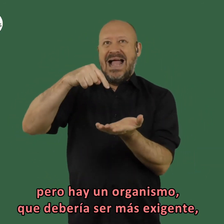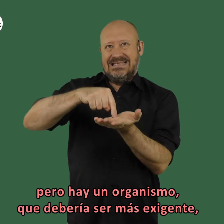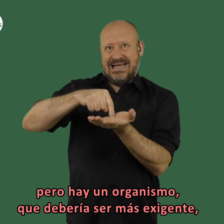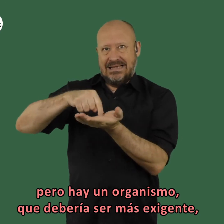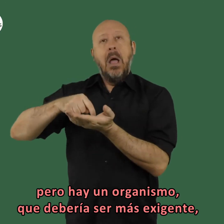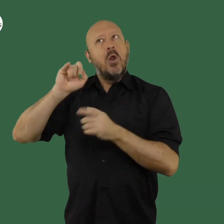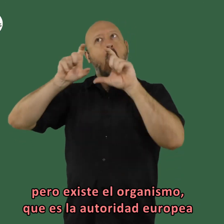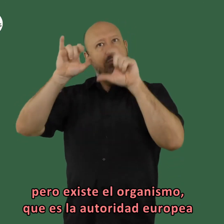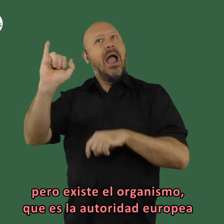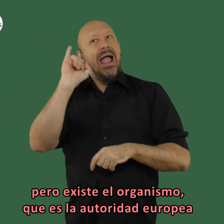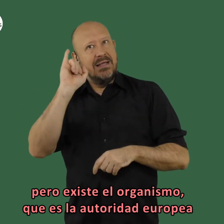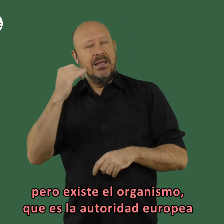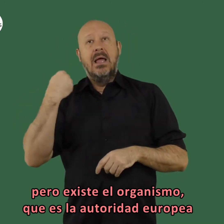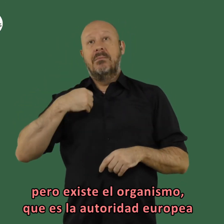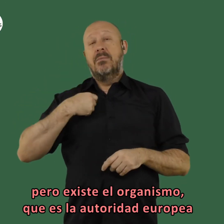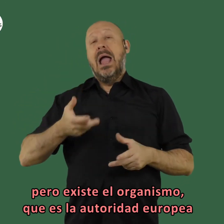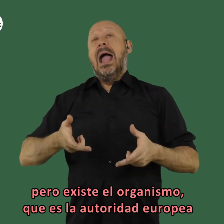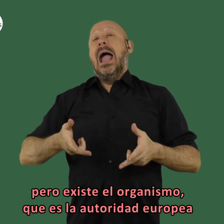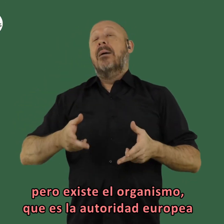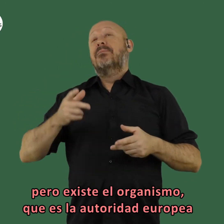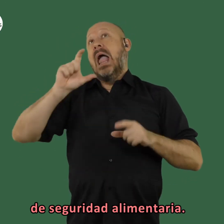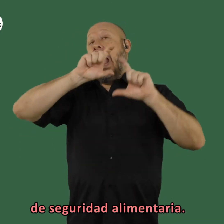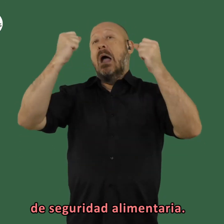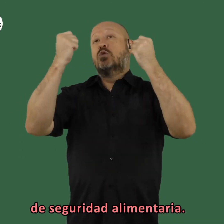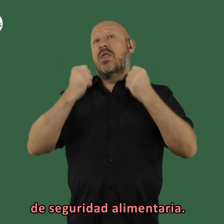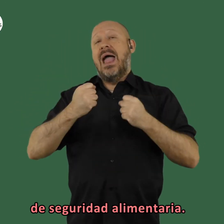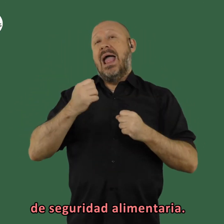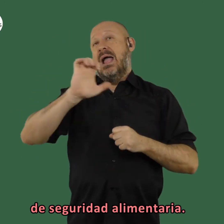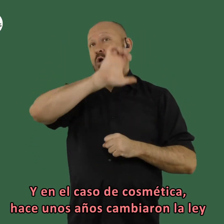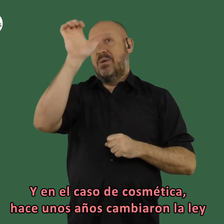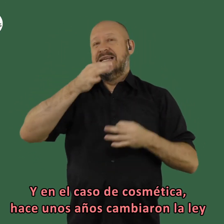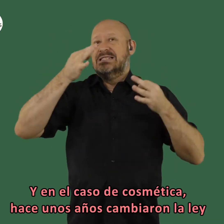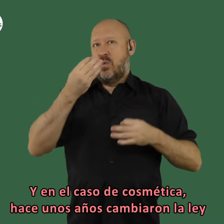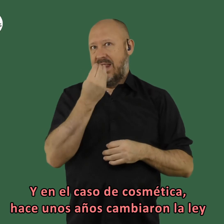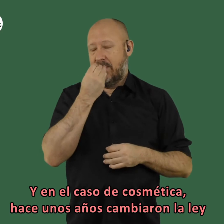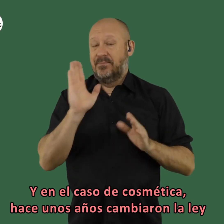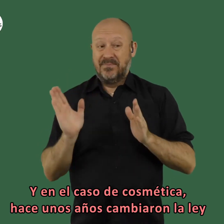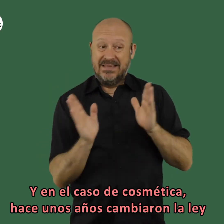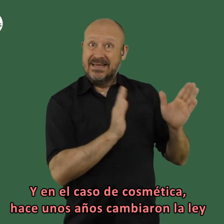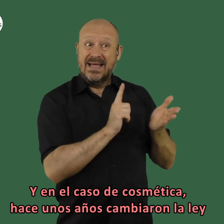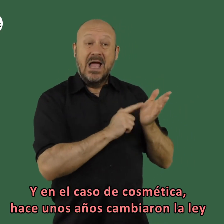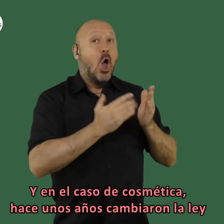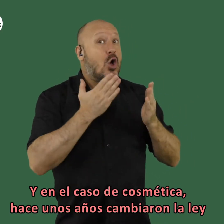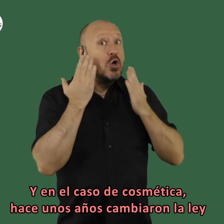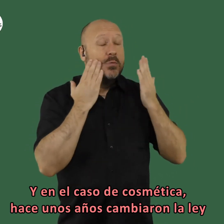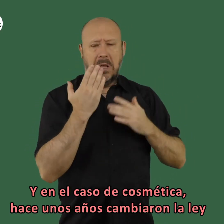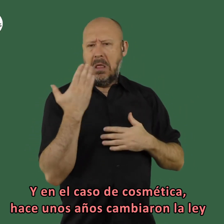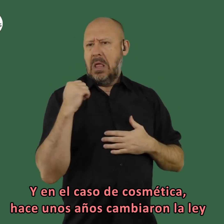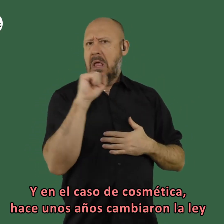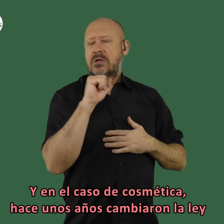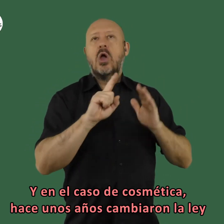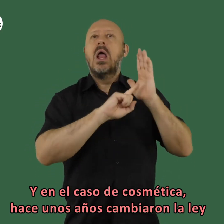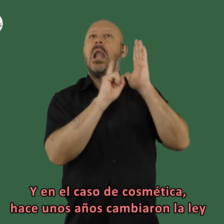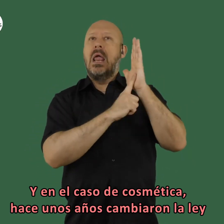más exigente pero existe el organismo que la autoridad europea de seguridad alimentaria y en el caso de cosmética hace